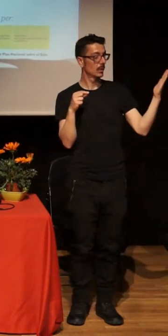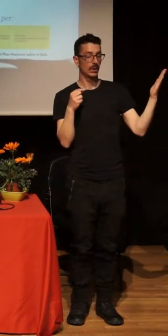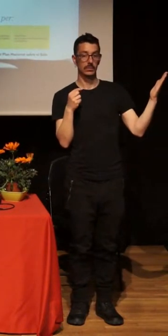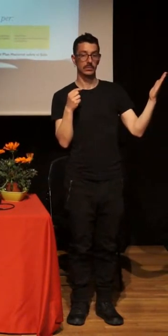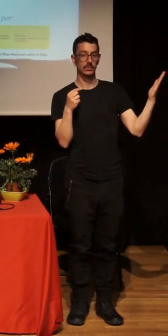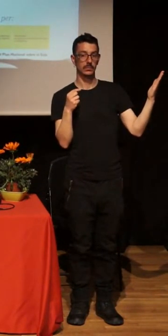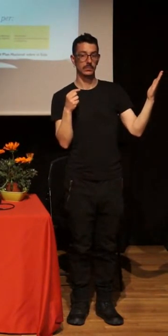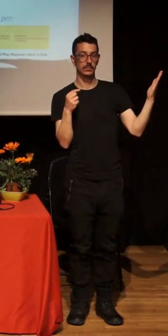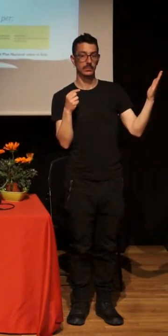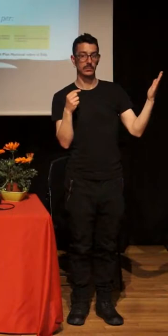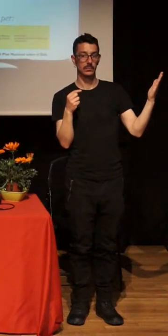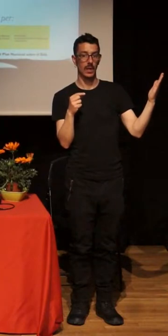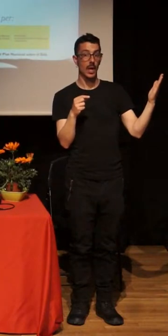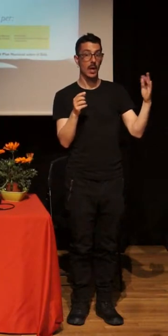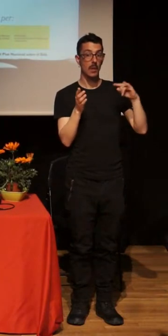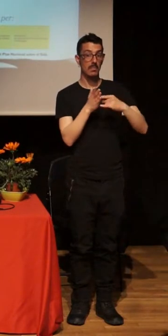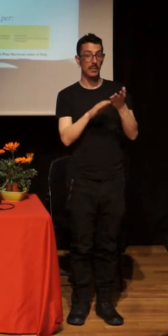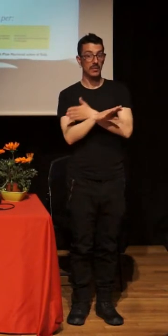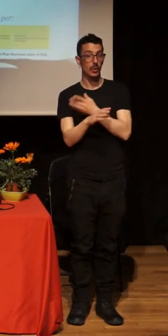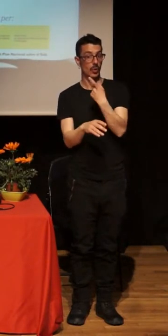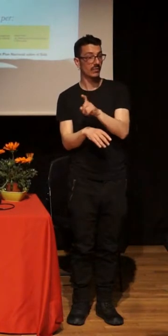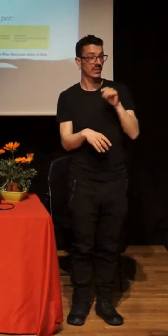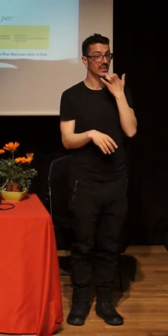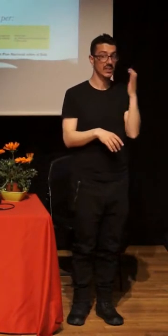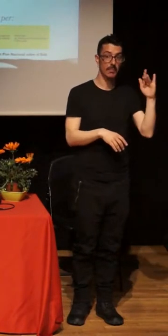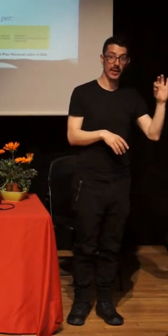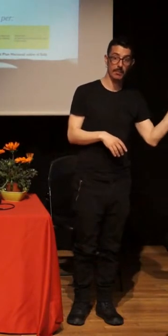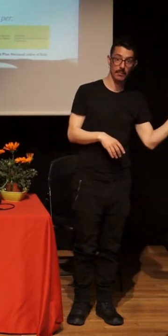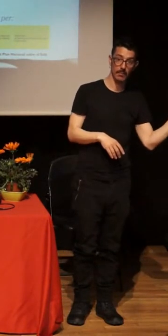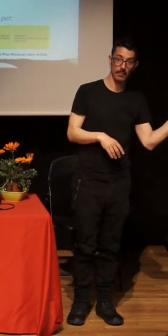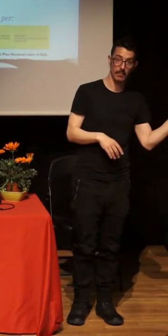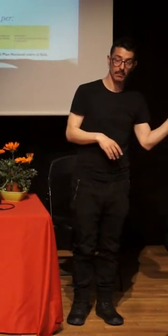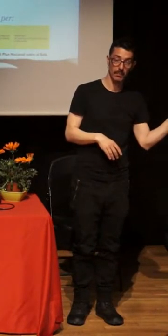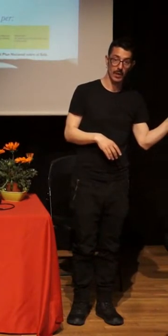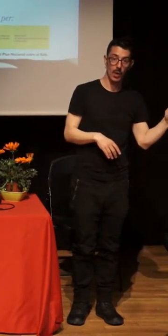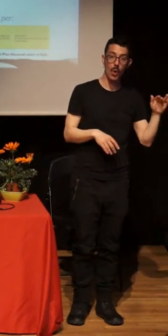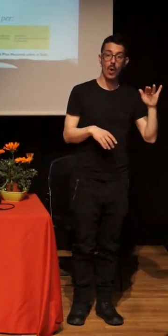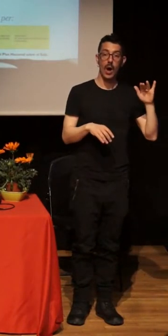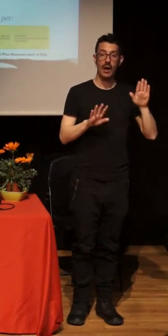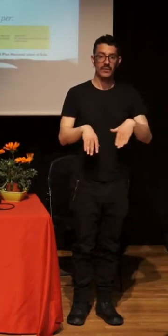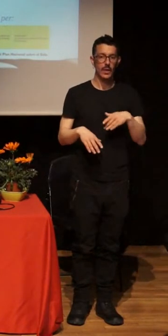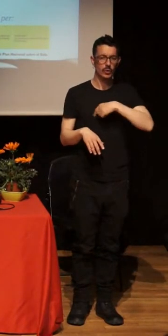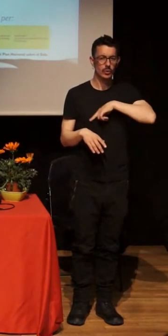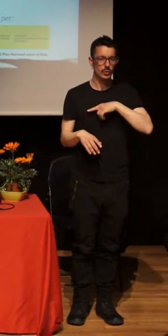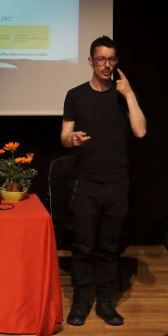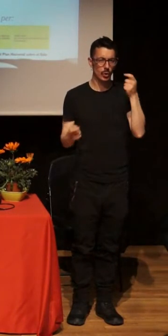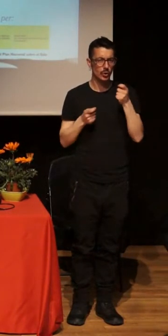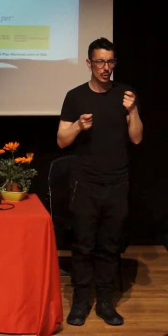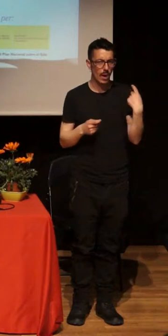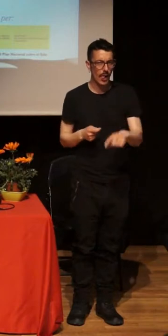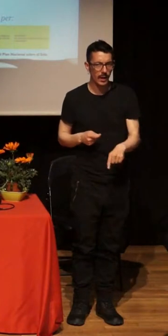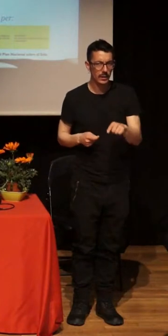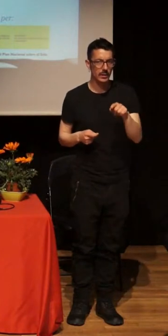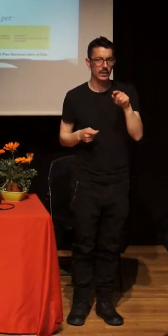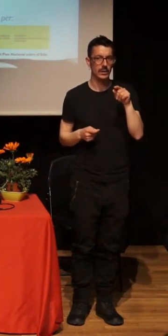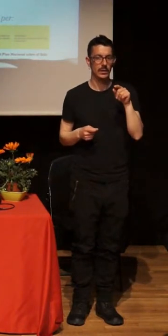de nuevo a la prevención, hemos vuelto hacia atrás, o hemos llegado directamente al control? Que aquí sí que digo la palabra